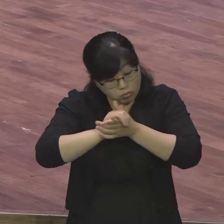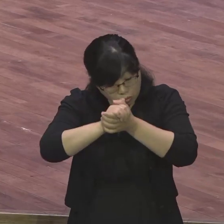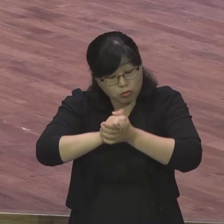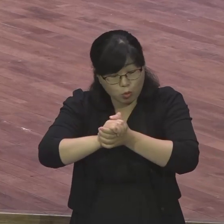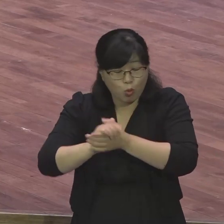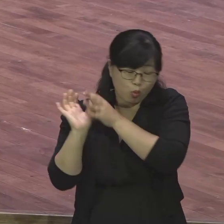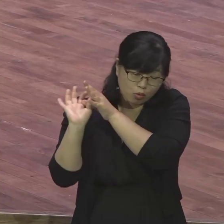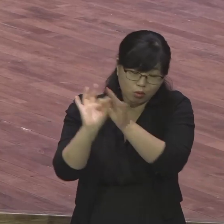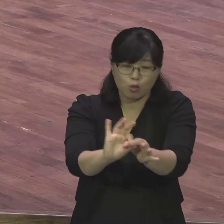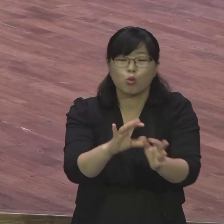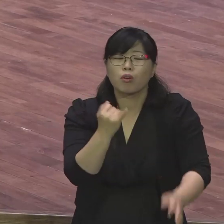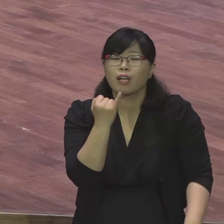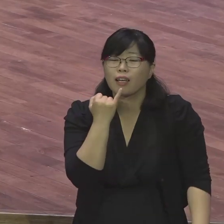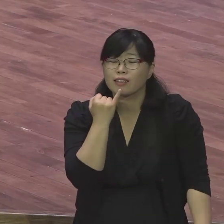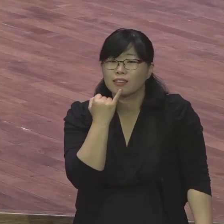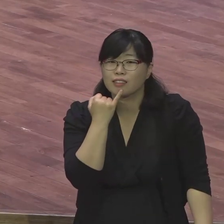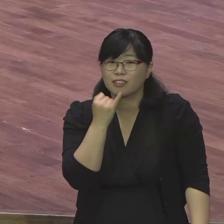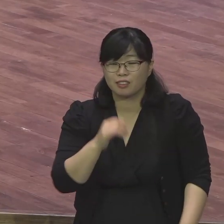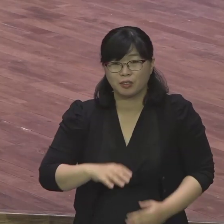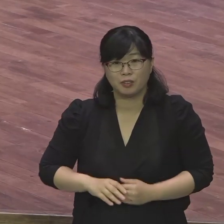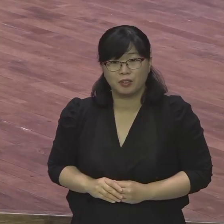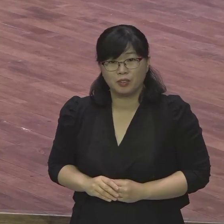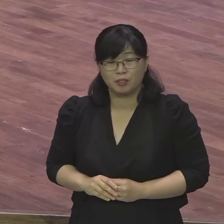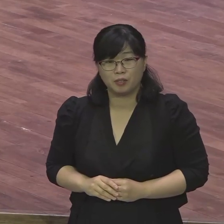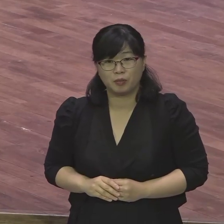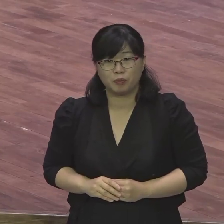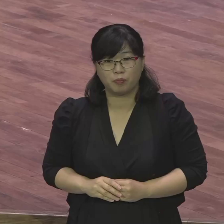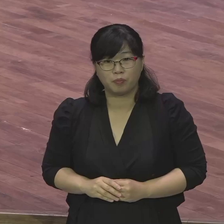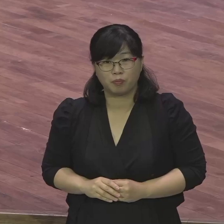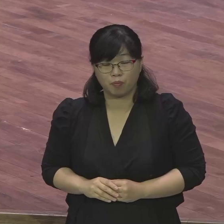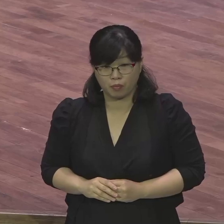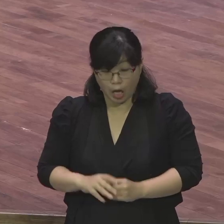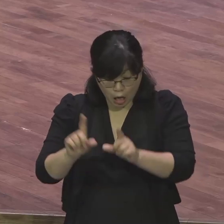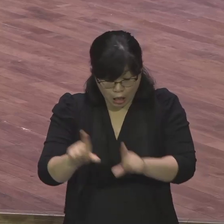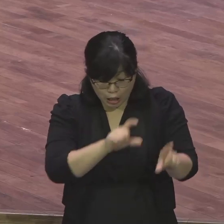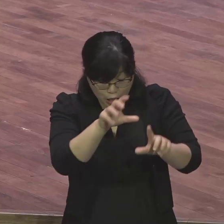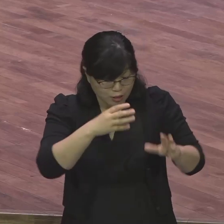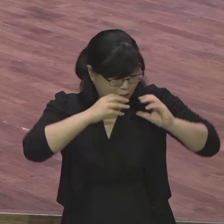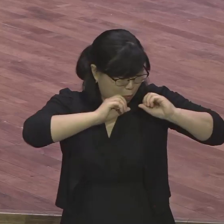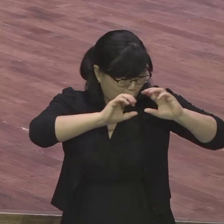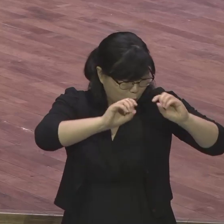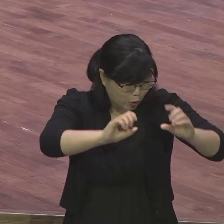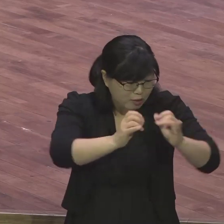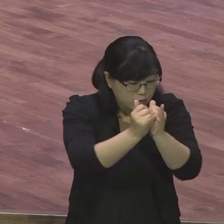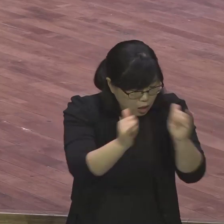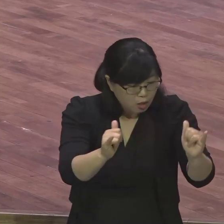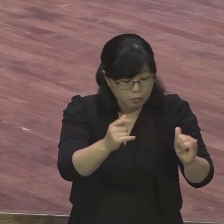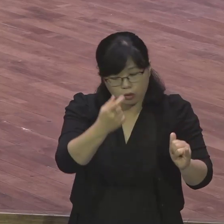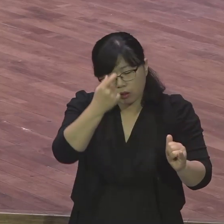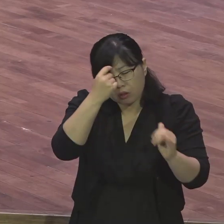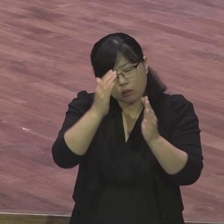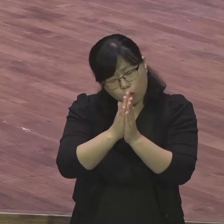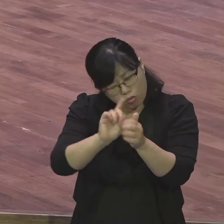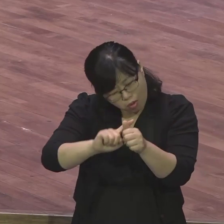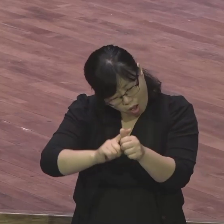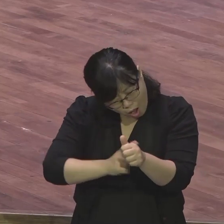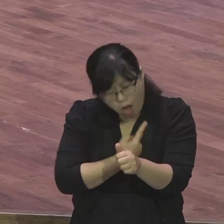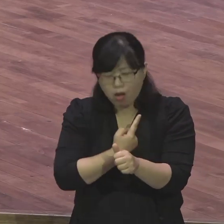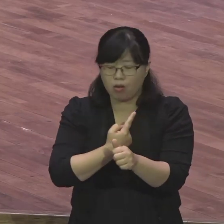운동하는 분들은 전부 기도하고 하죠 그래서 현장 많은 분들은 계속 기도할 수밖에 없어요 아멘 우리는요 이게